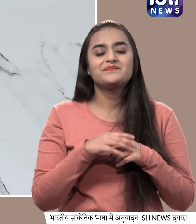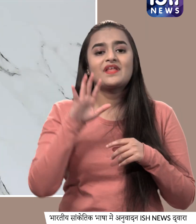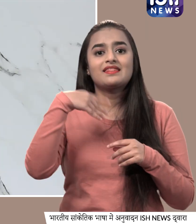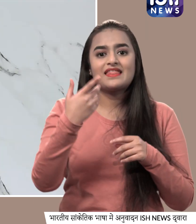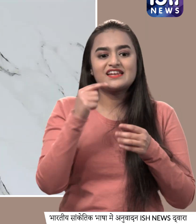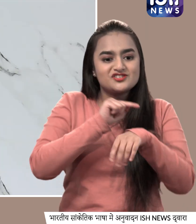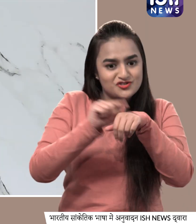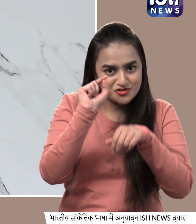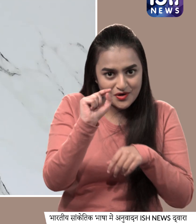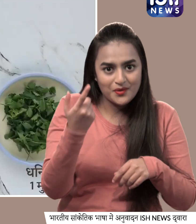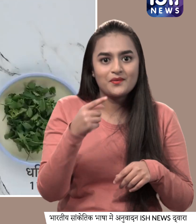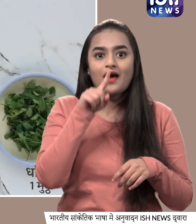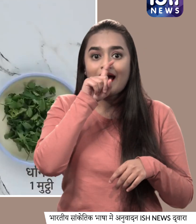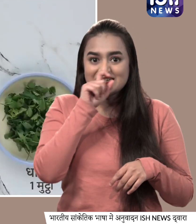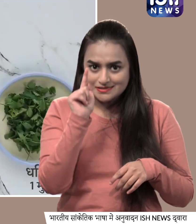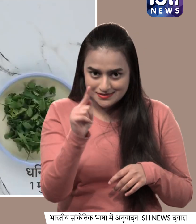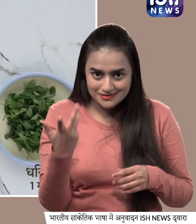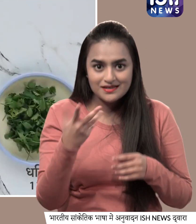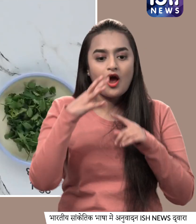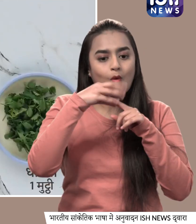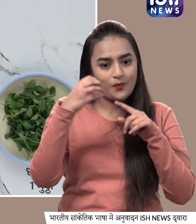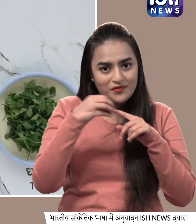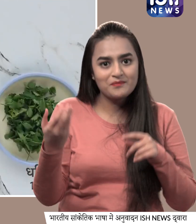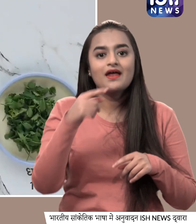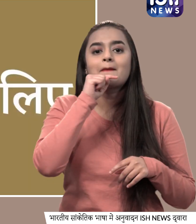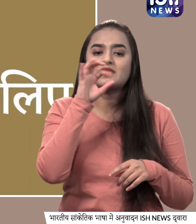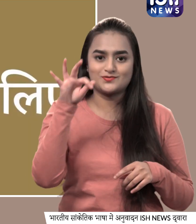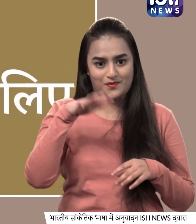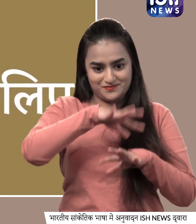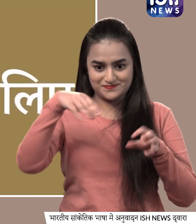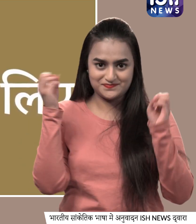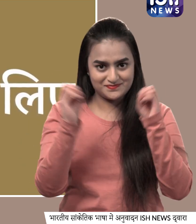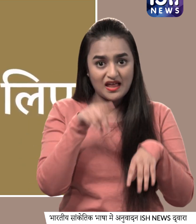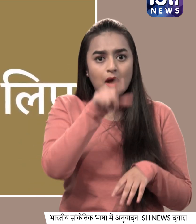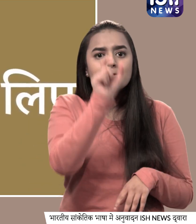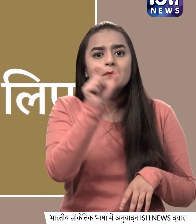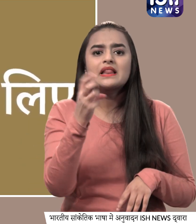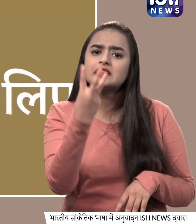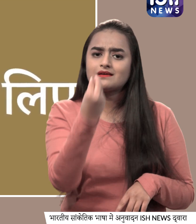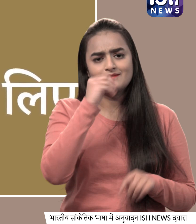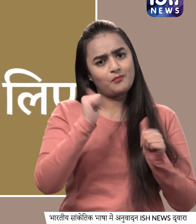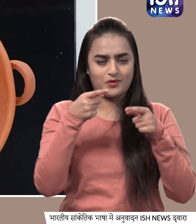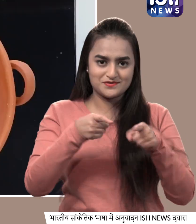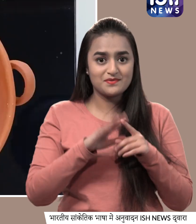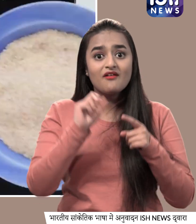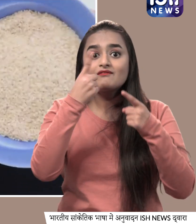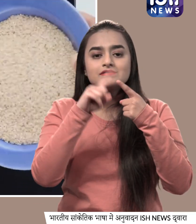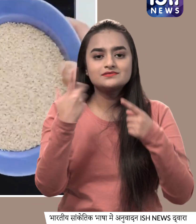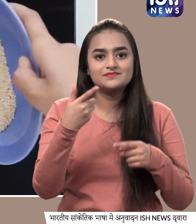रेसिप और सेंधा नमक, ये रेसिपी दो से तीन जनों को सर्फ करती है, पहले एक हांडी में